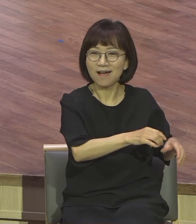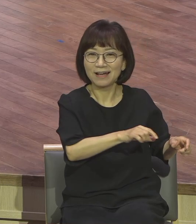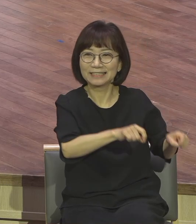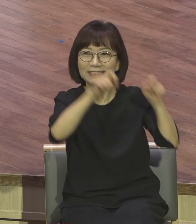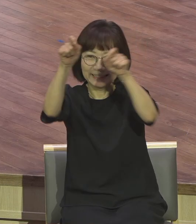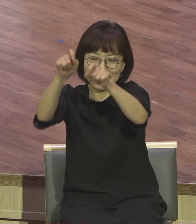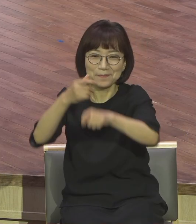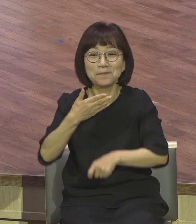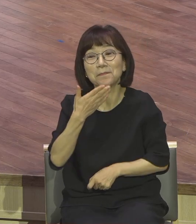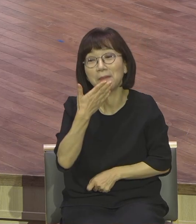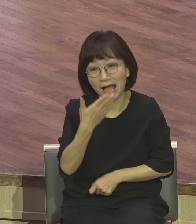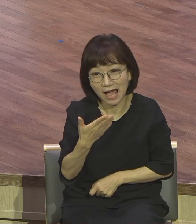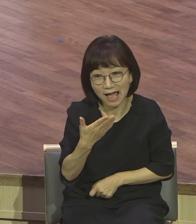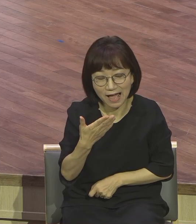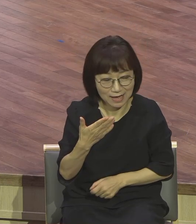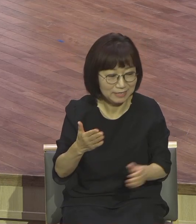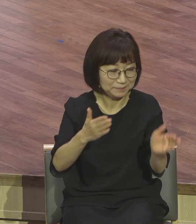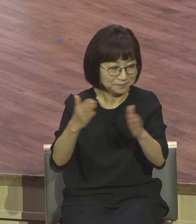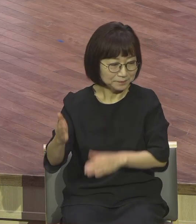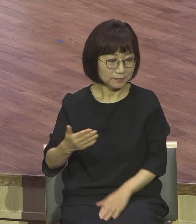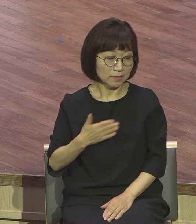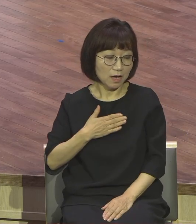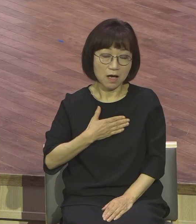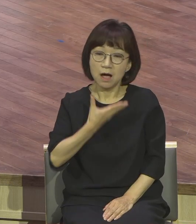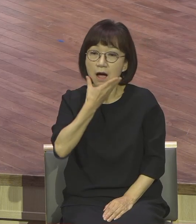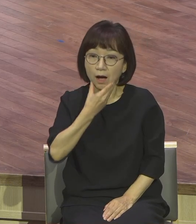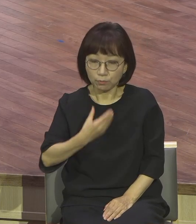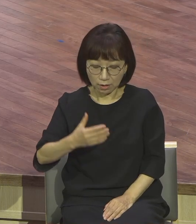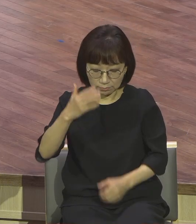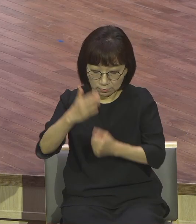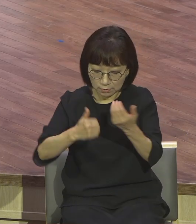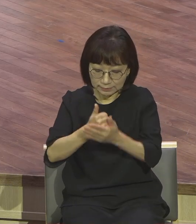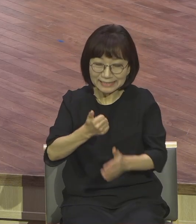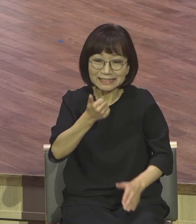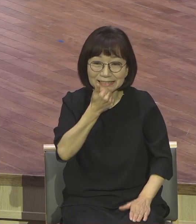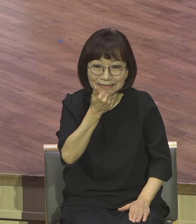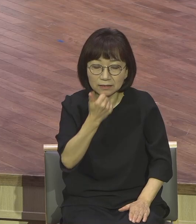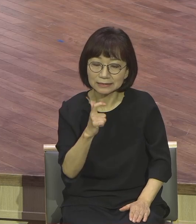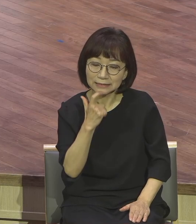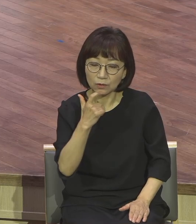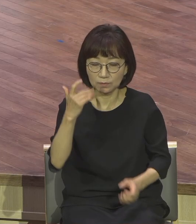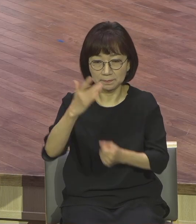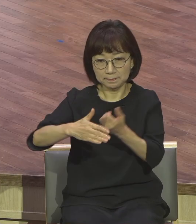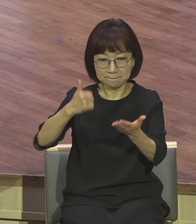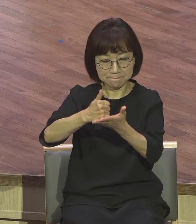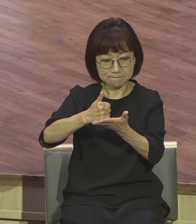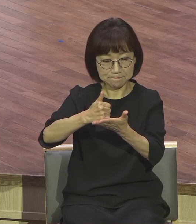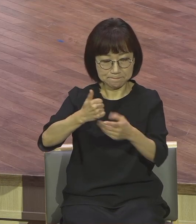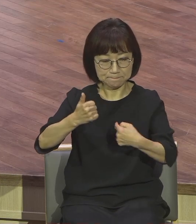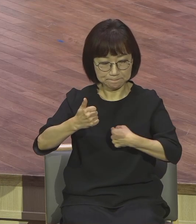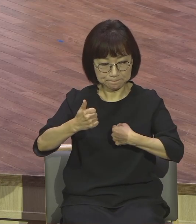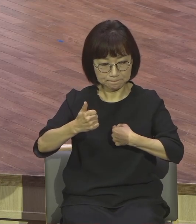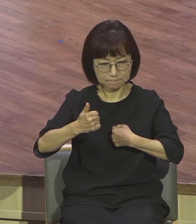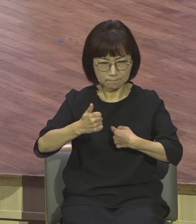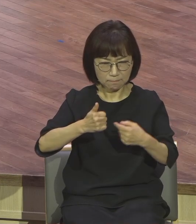너에게 말씀하신 바 나는 아브라함의 하나님이오 이삭의 하나님이오 야곱의 하나님이로다 하신 말씀을 읽어보지